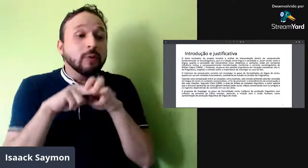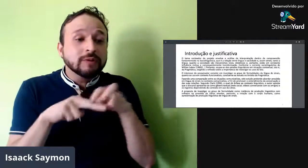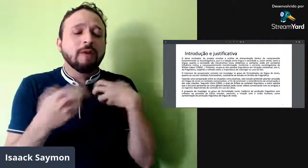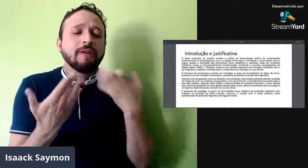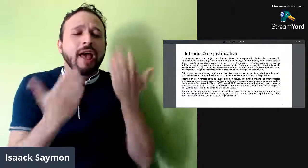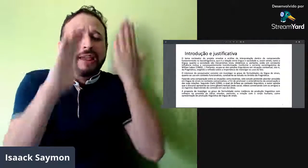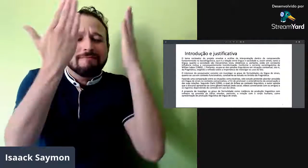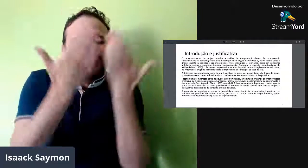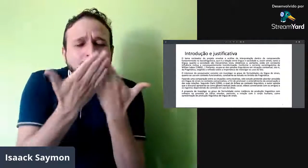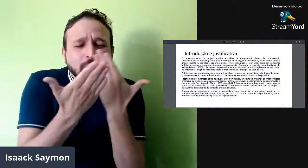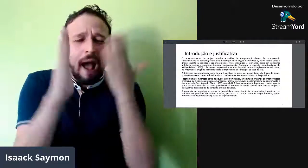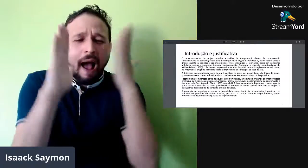pragmática.